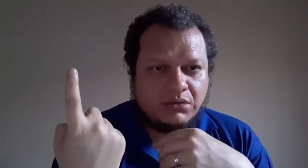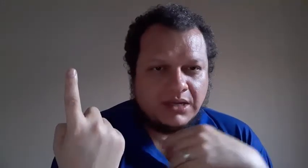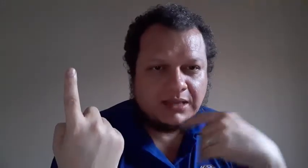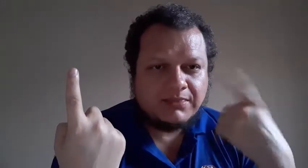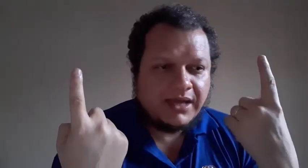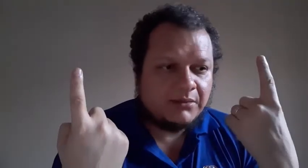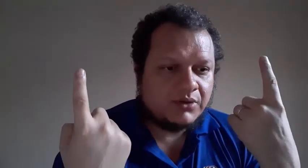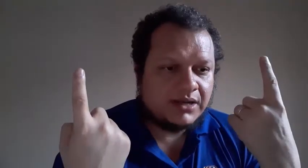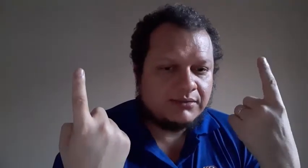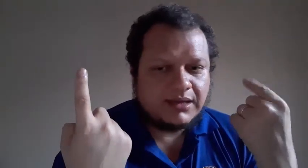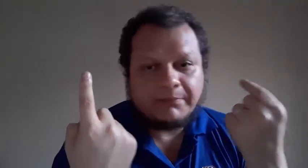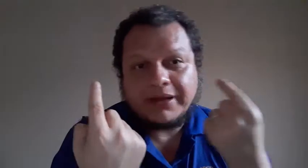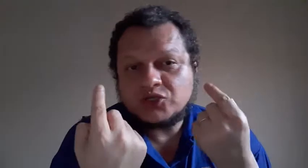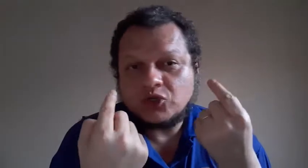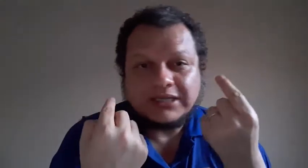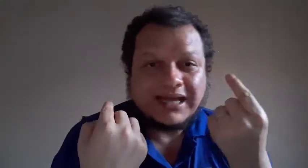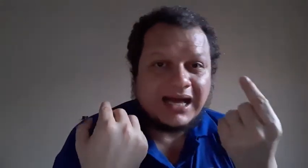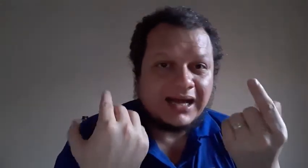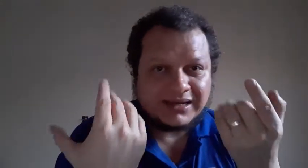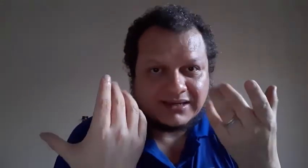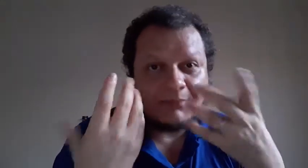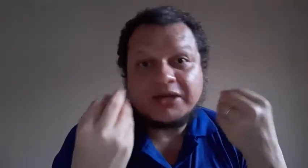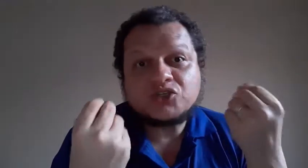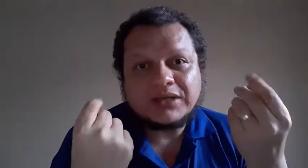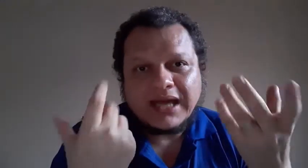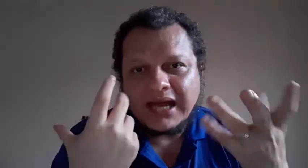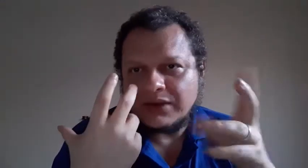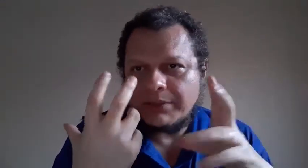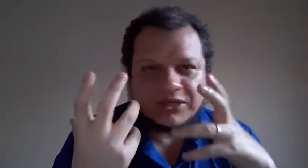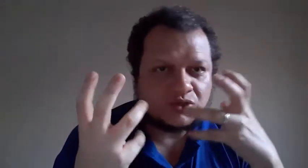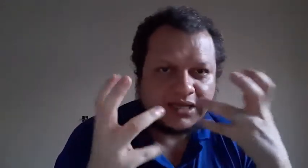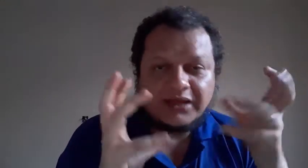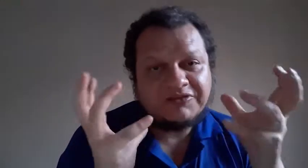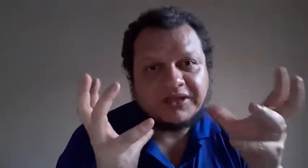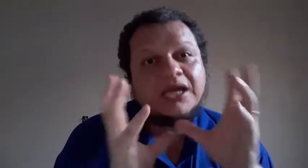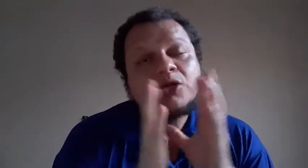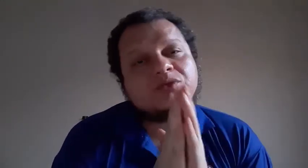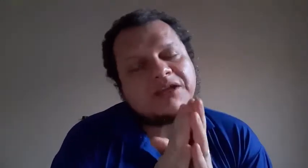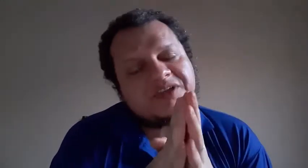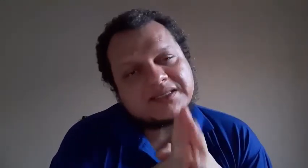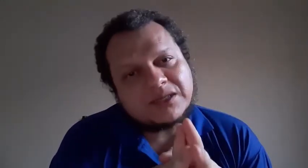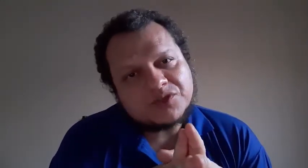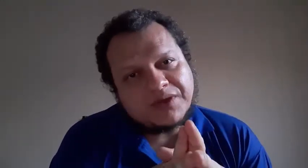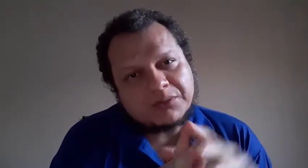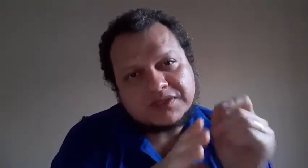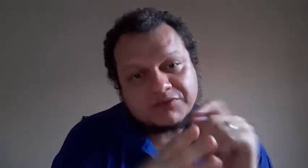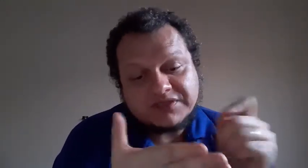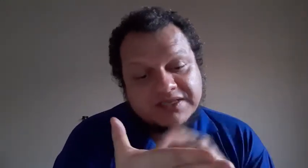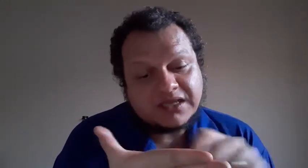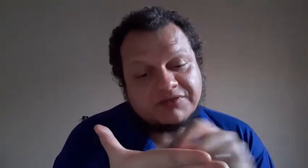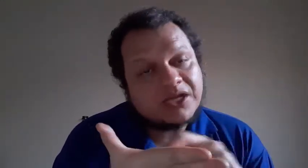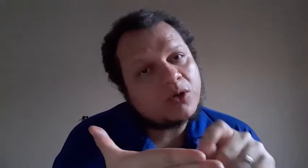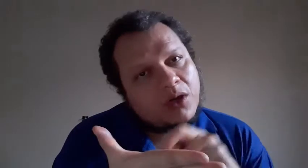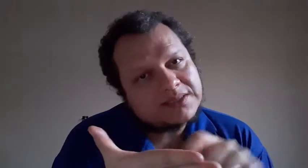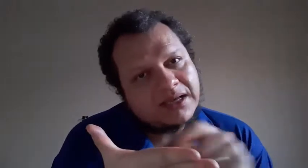Débora, apaixonar, apaixonar, apaixonar, enfim, não tem flexão os verbos. Então, você vai escrever em glosa